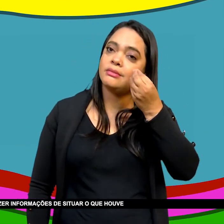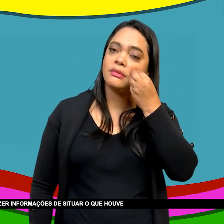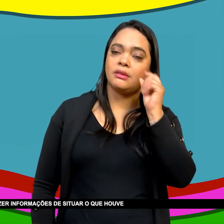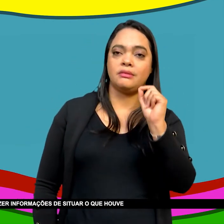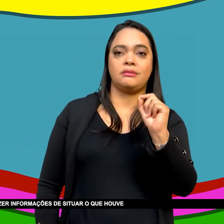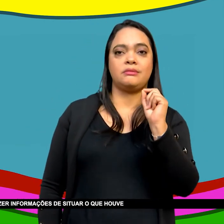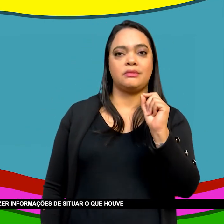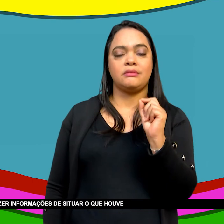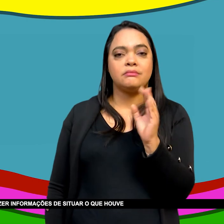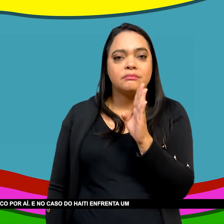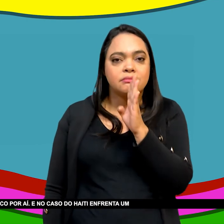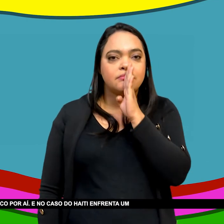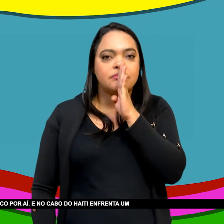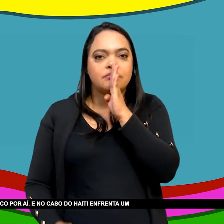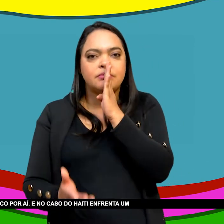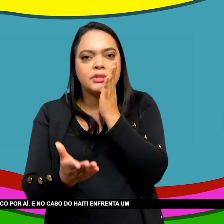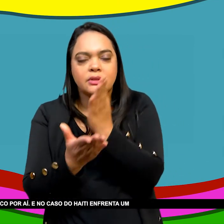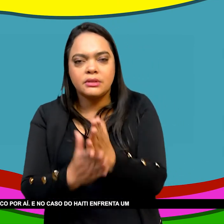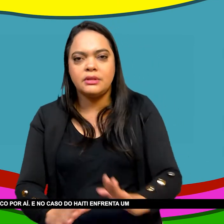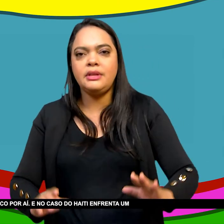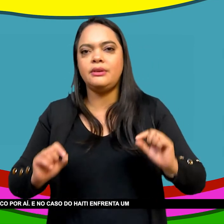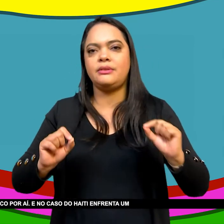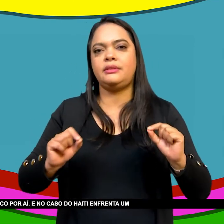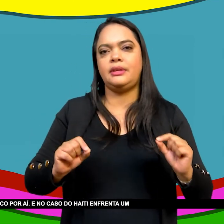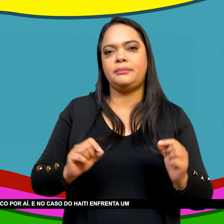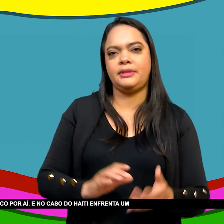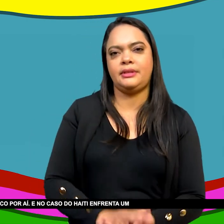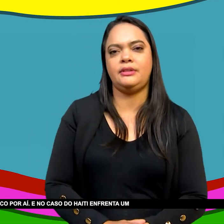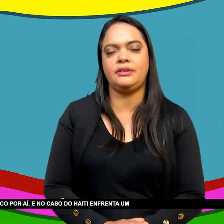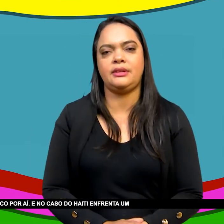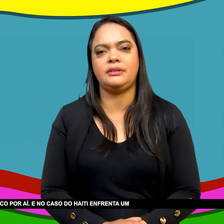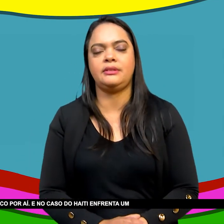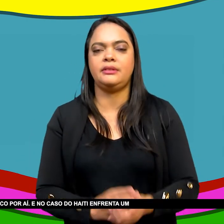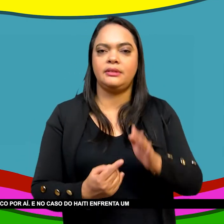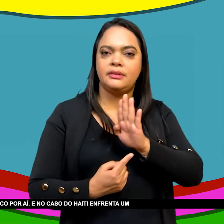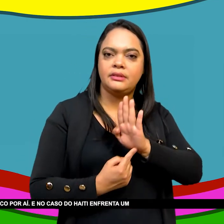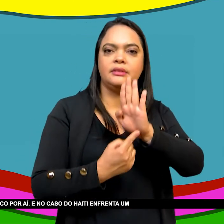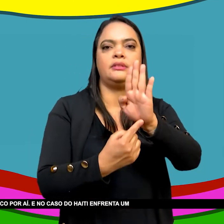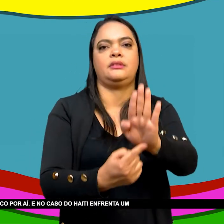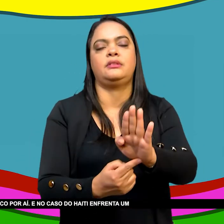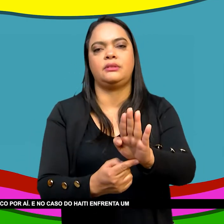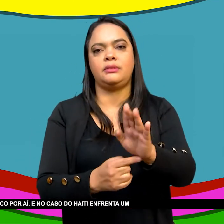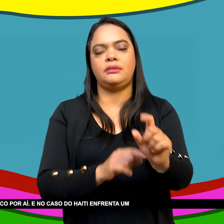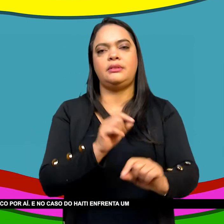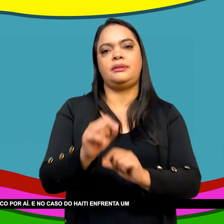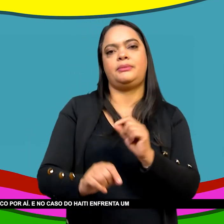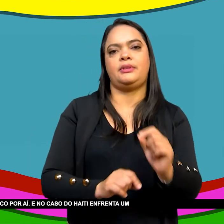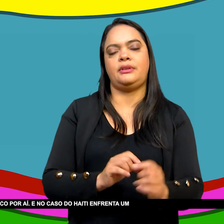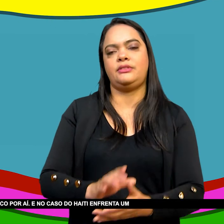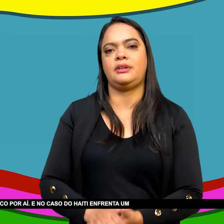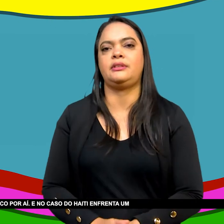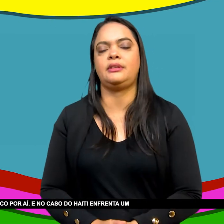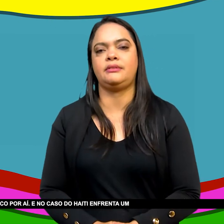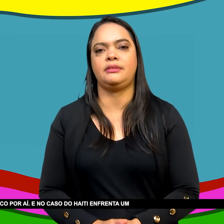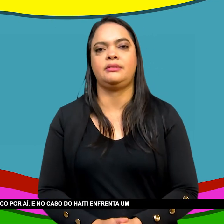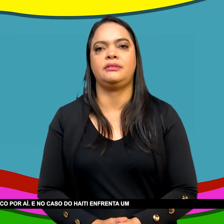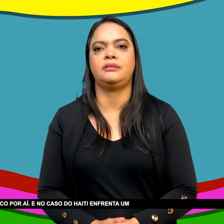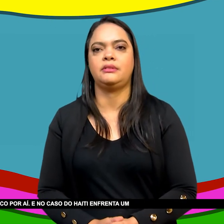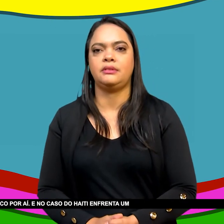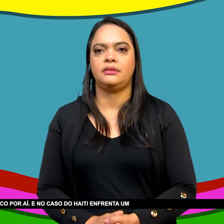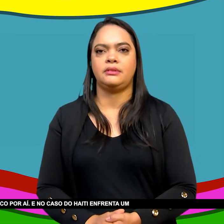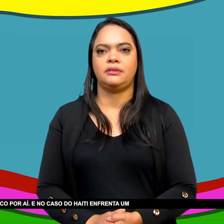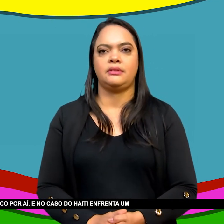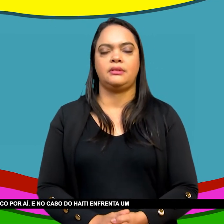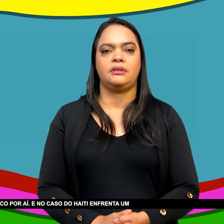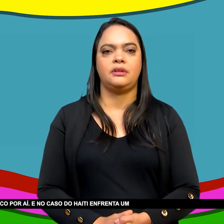De situar o que houve De conectar as histórias Eu acho que é um pouco por aí E no